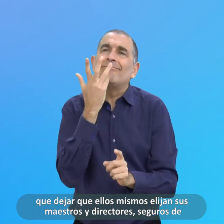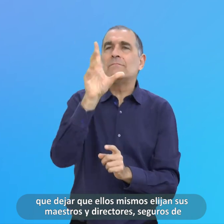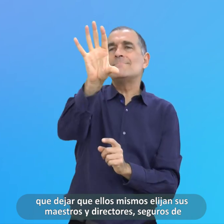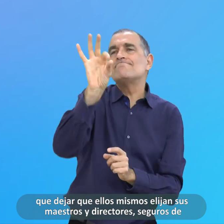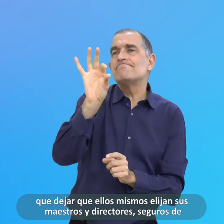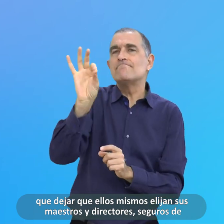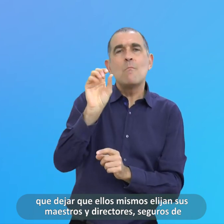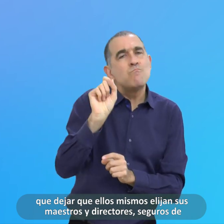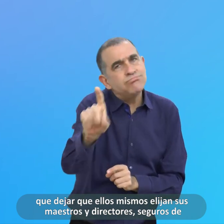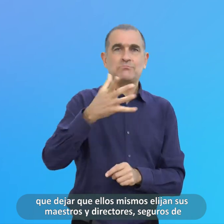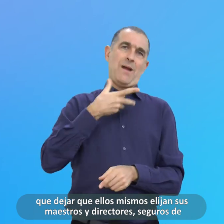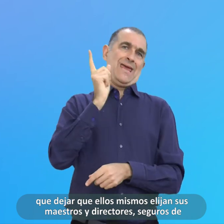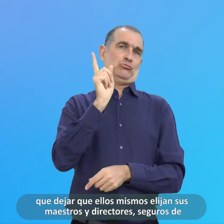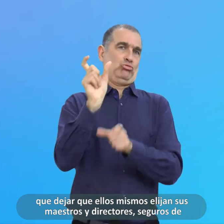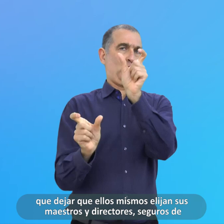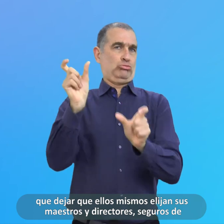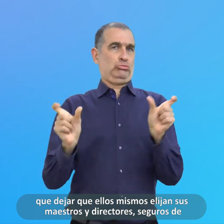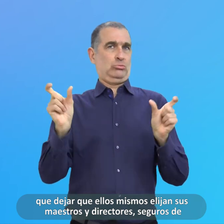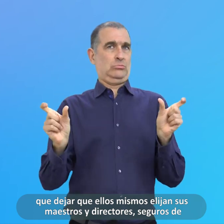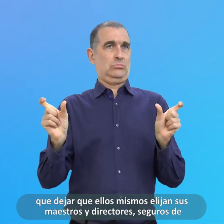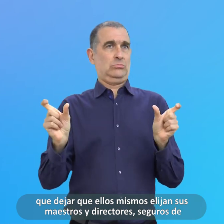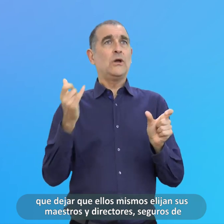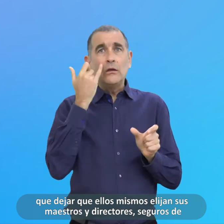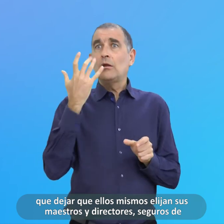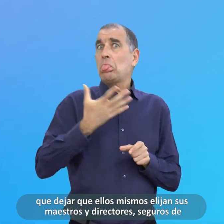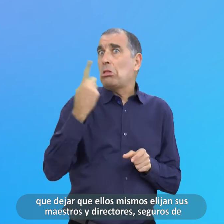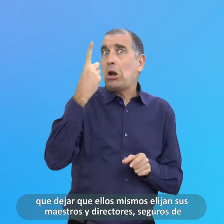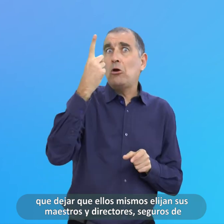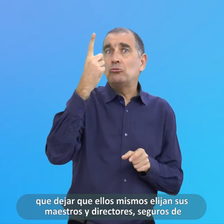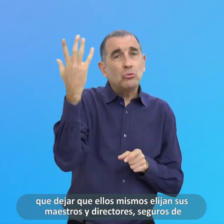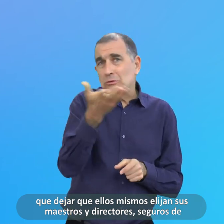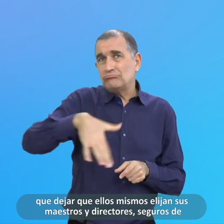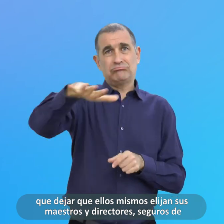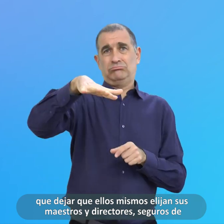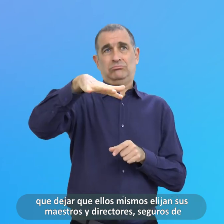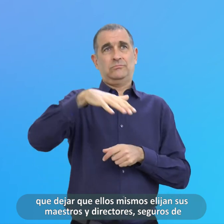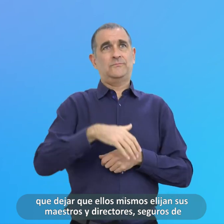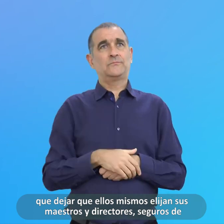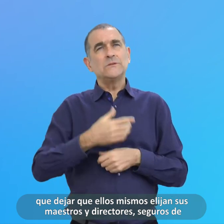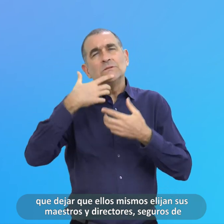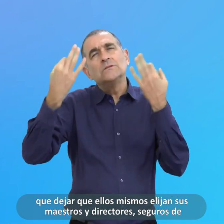Seguros De Que El Acierto Ha De Coronar Sus Determinaciones